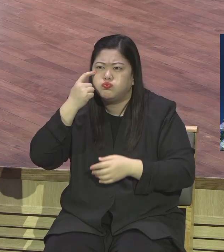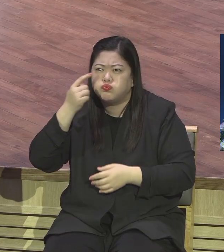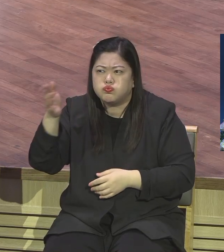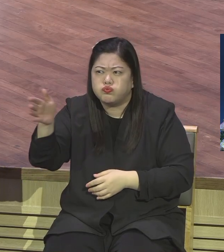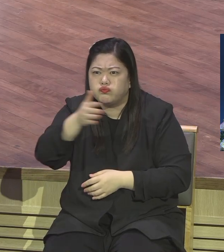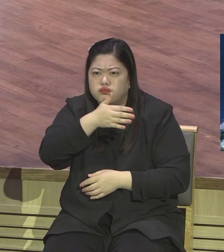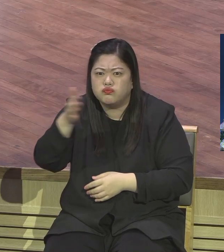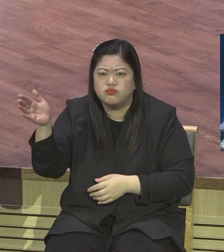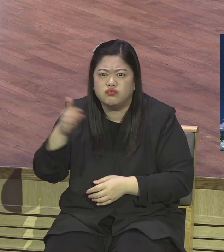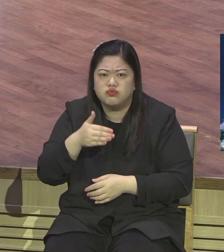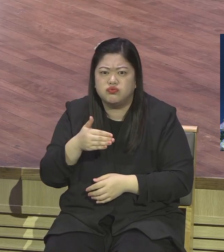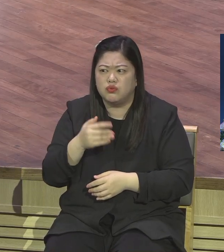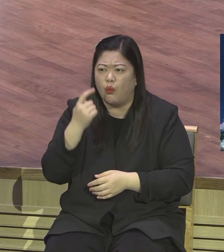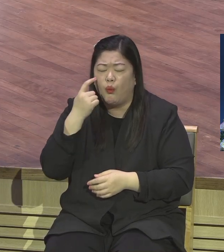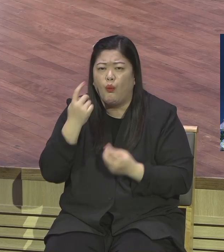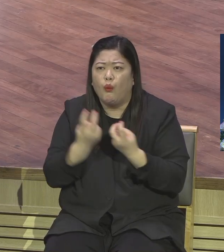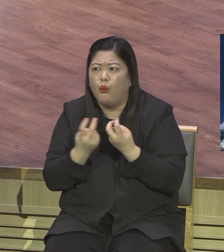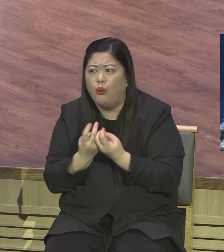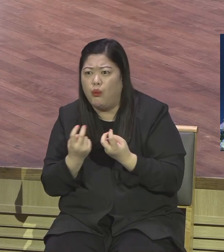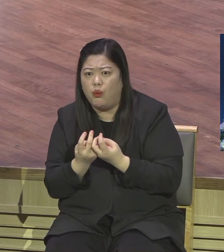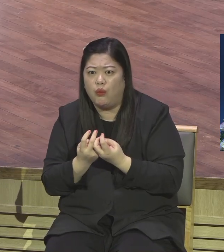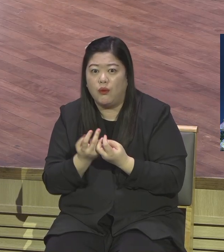나라 하나님의 나라에 대해서 말씀해서